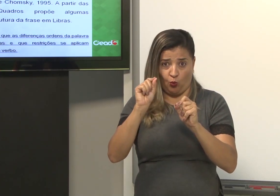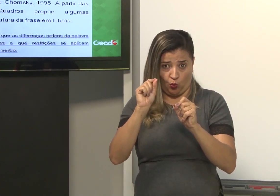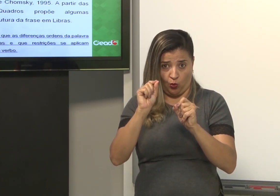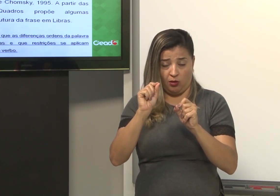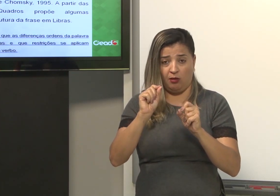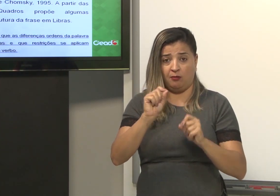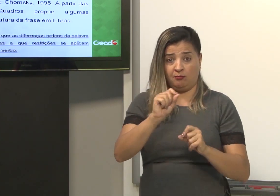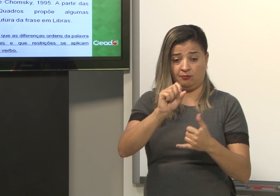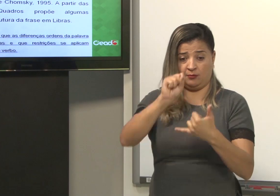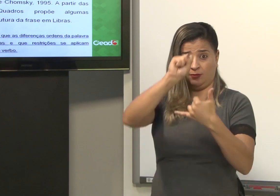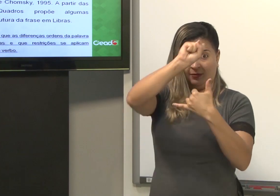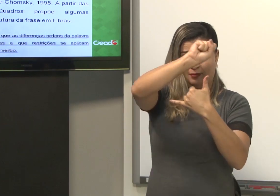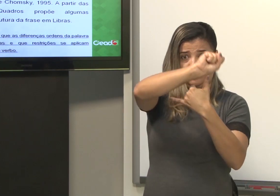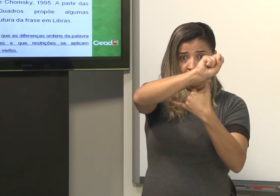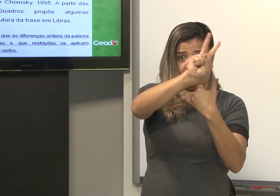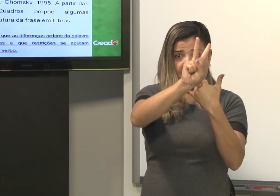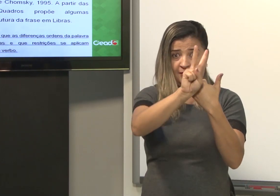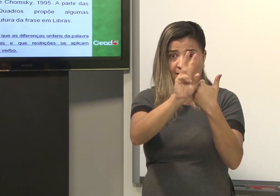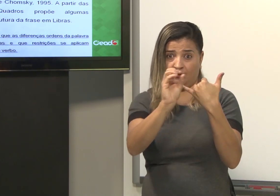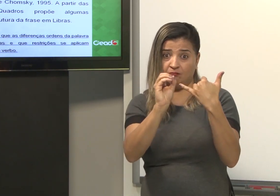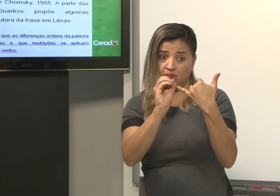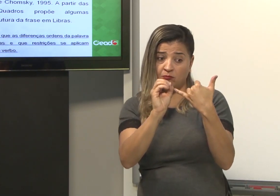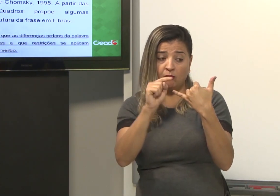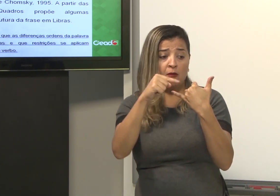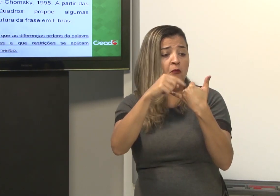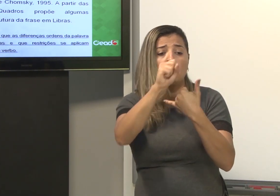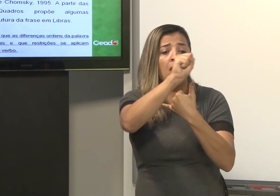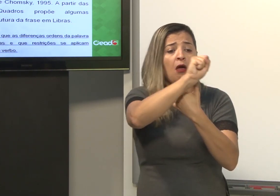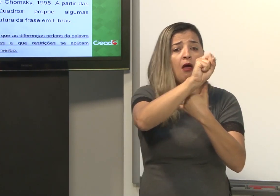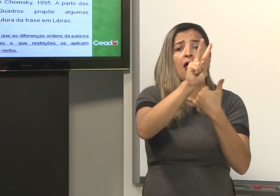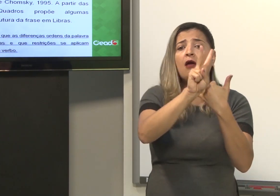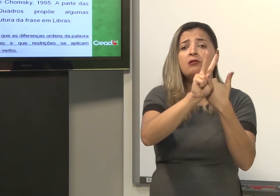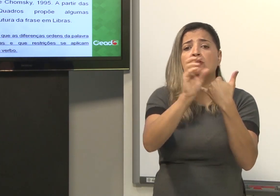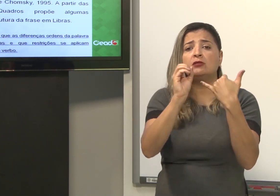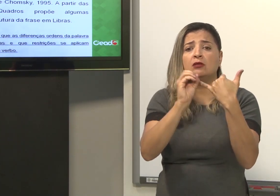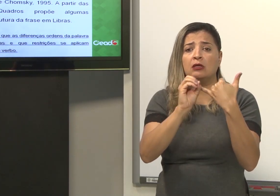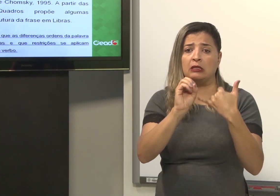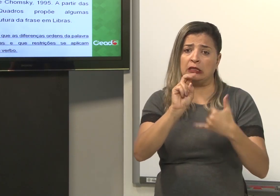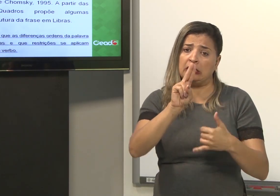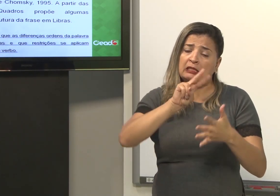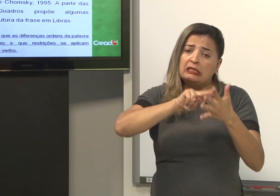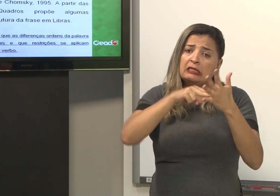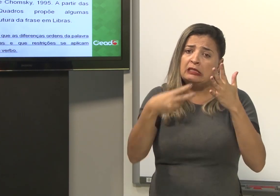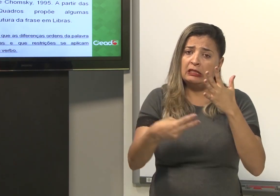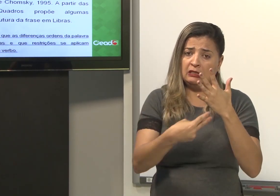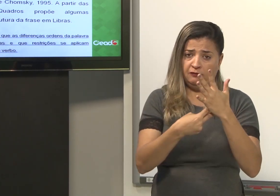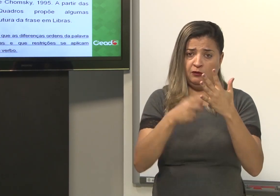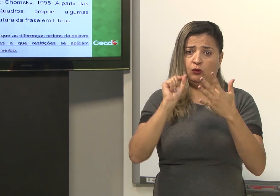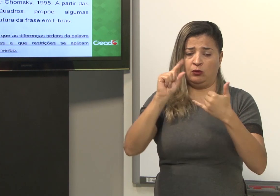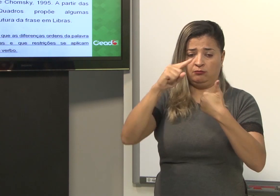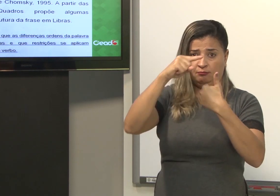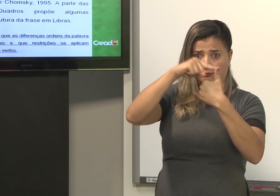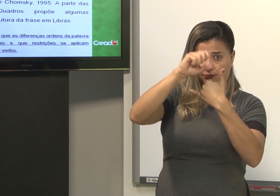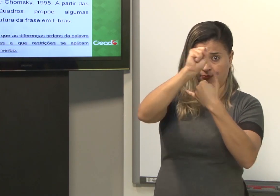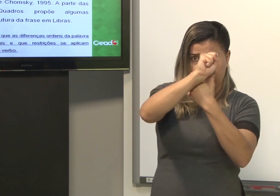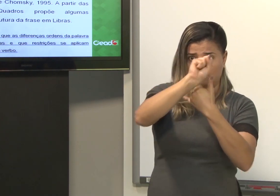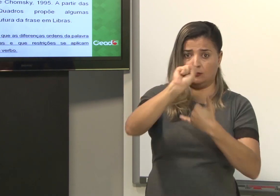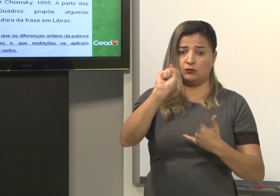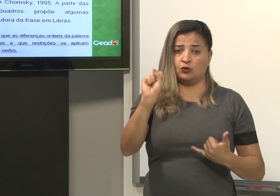O sujeito, verbo, objeto. A ordem para se fazer a frase, significado. S,